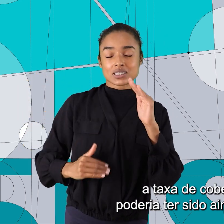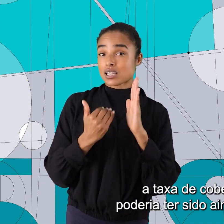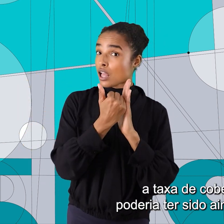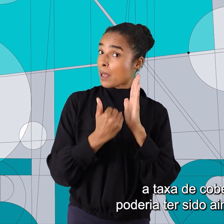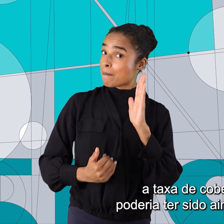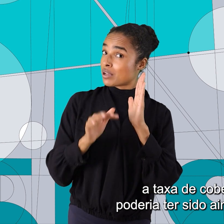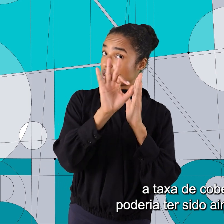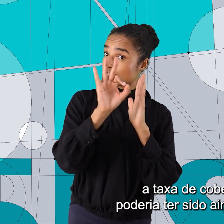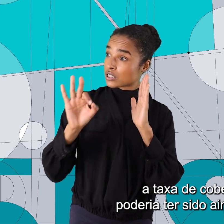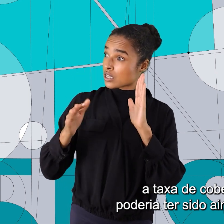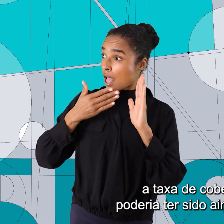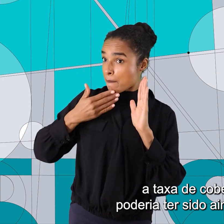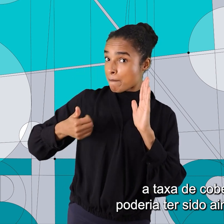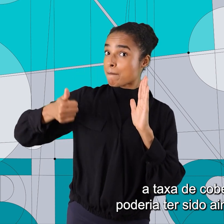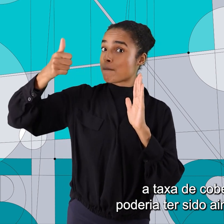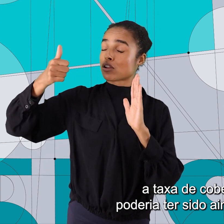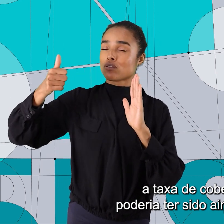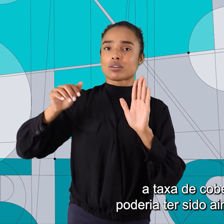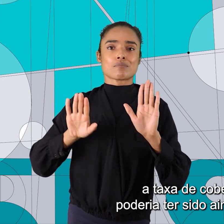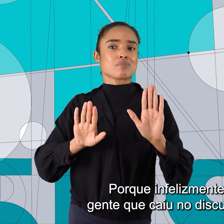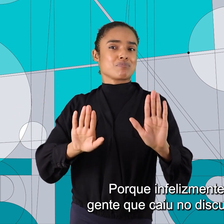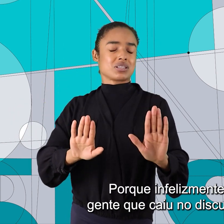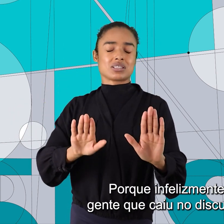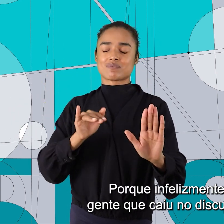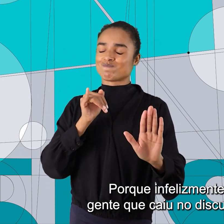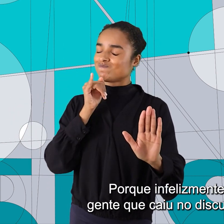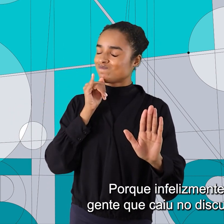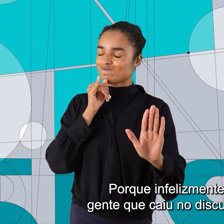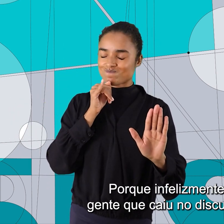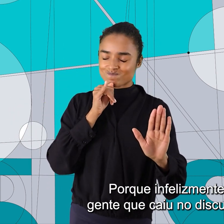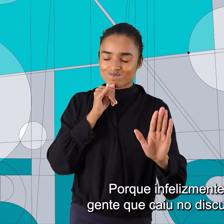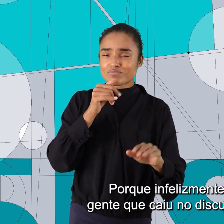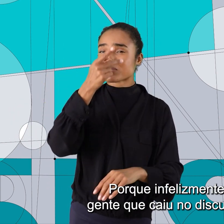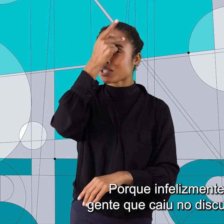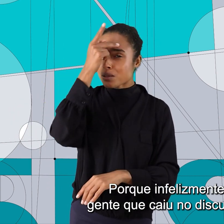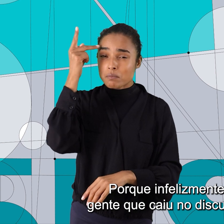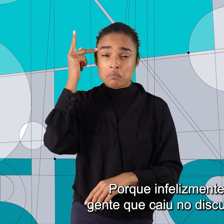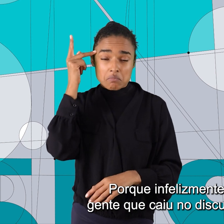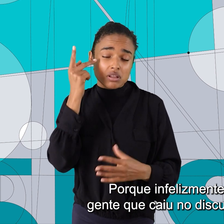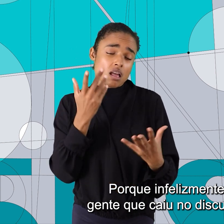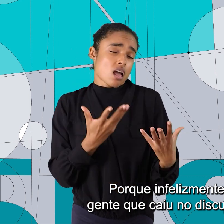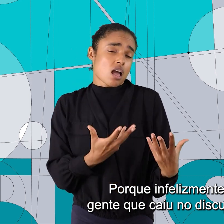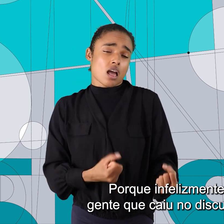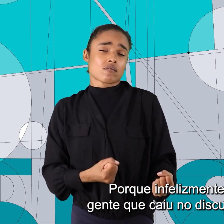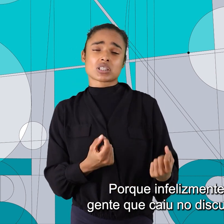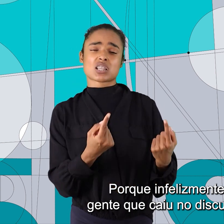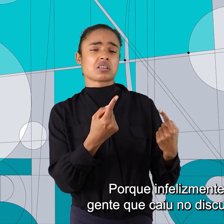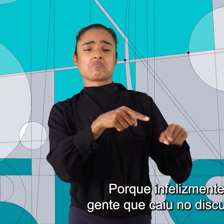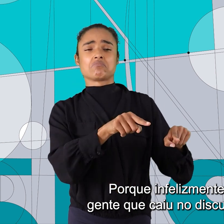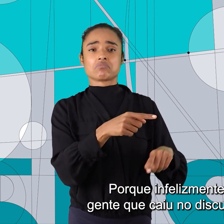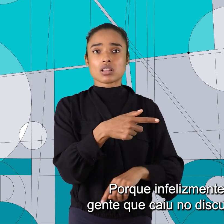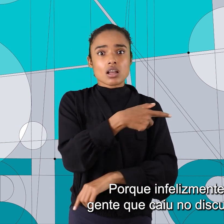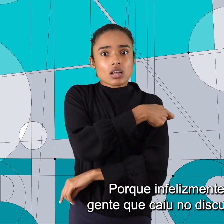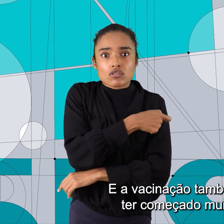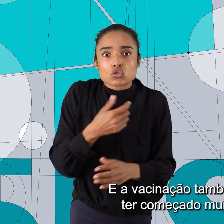cobertura poderia ter sido ainda maior. Porque, infelizmente, ainda teve gente que caiu no discurso anti-vacina.